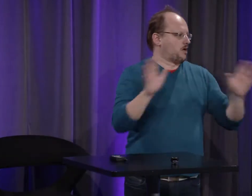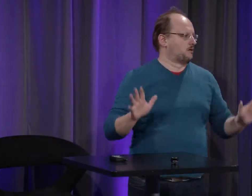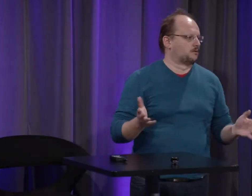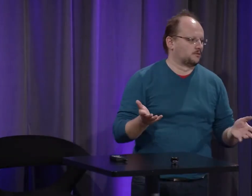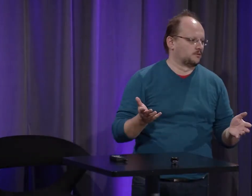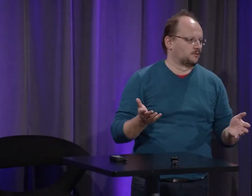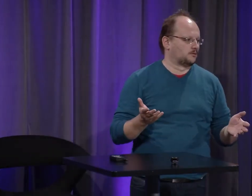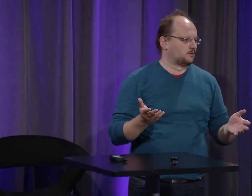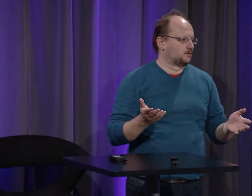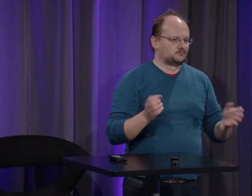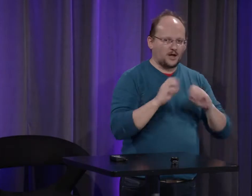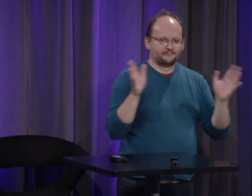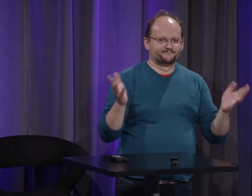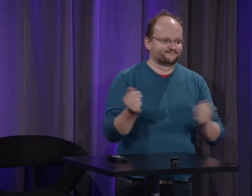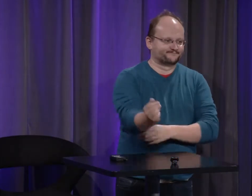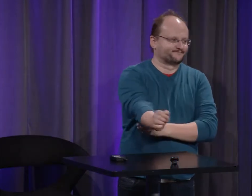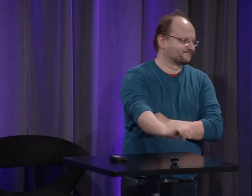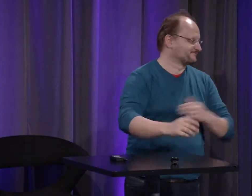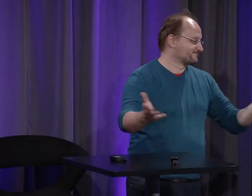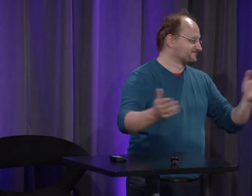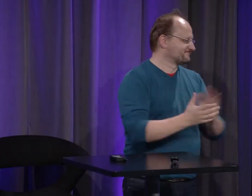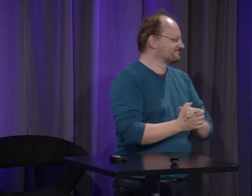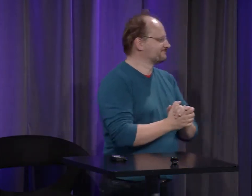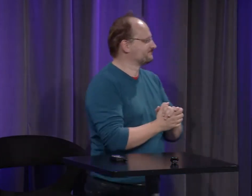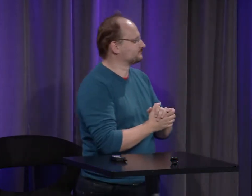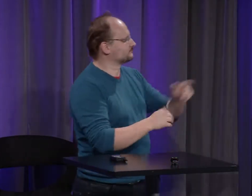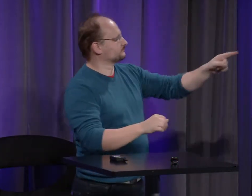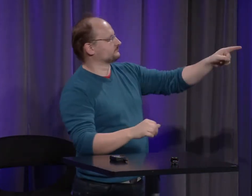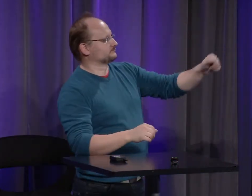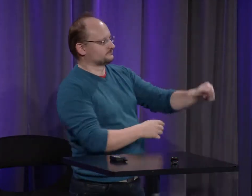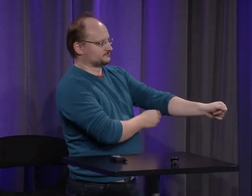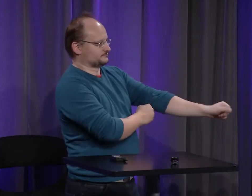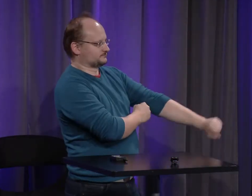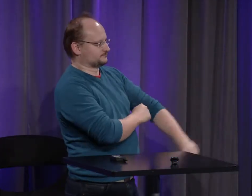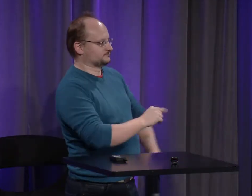moi je je me contonne à mon métier mon métier c'est chercheur et je fais de l'histoire